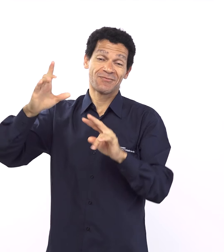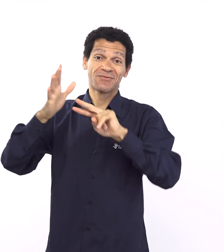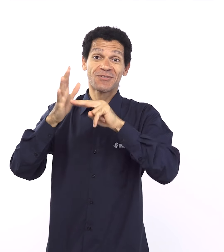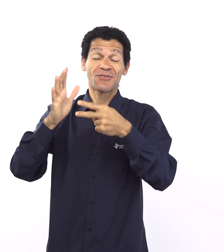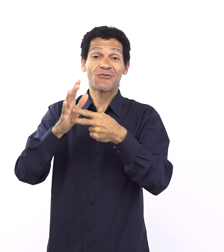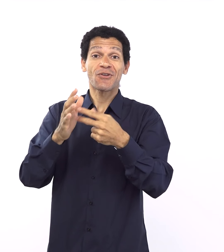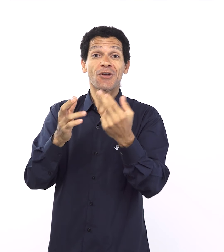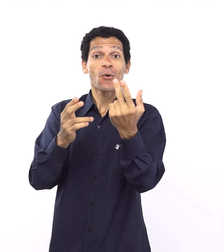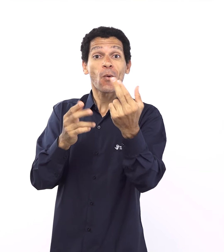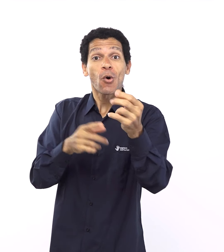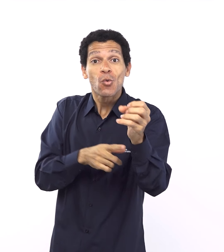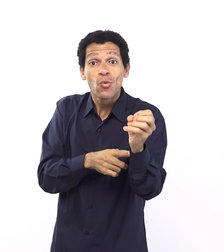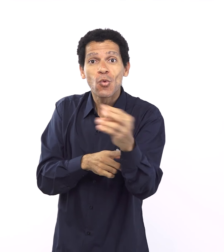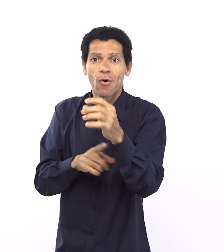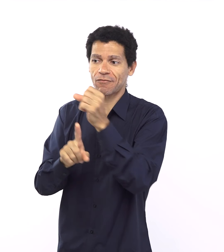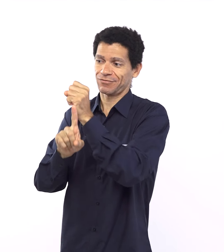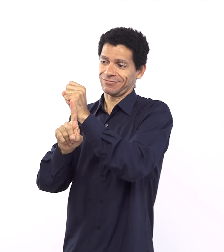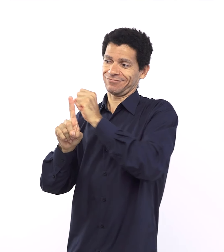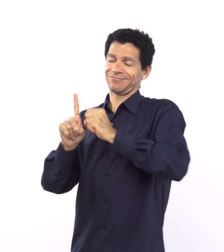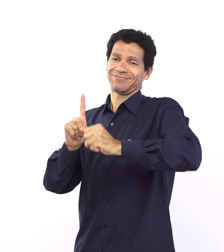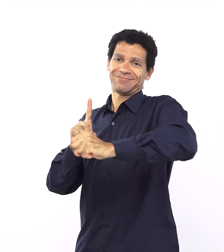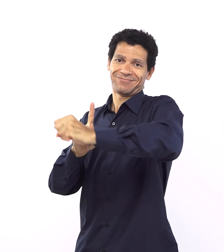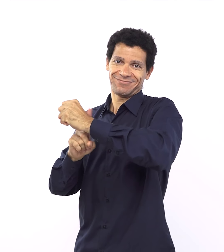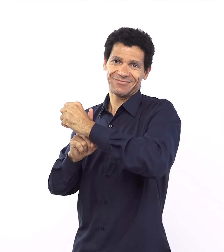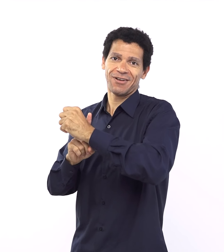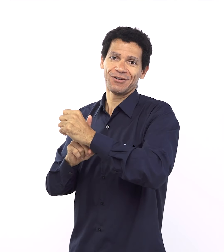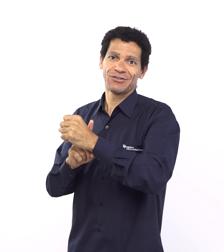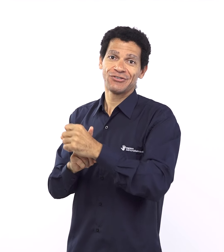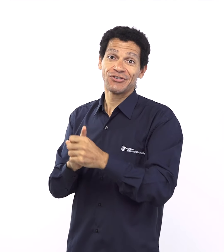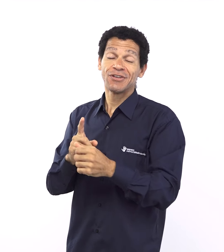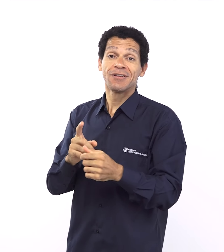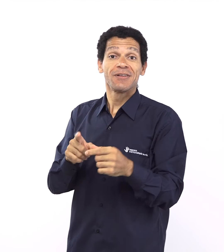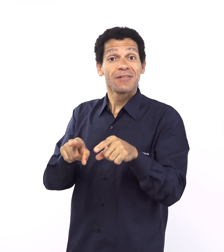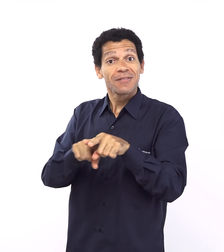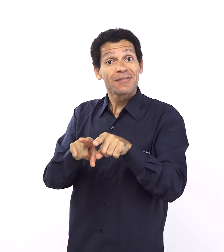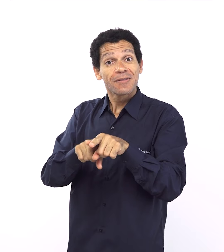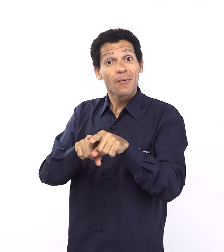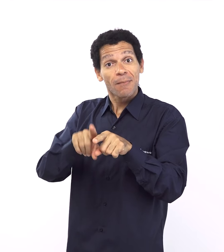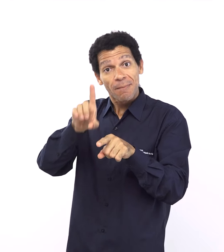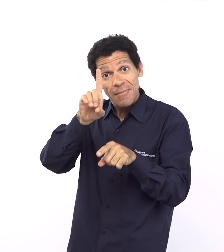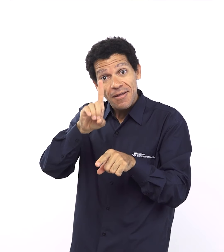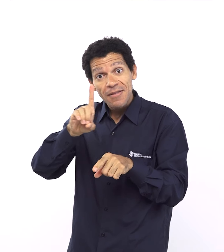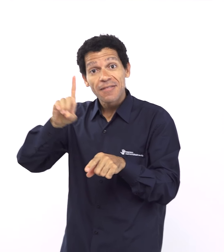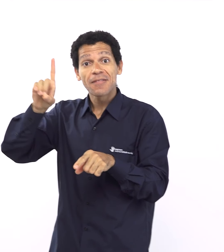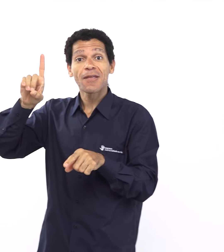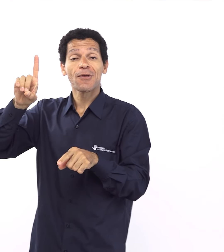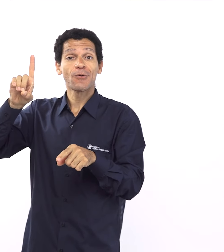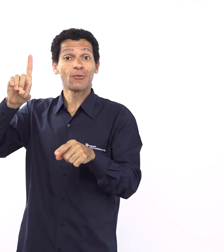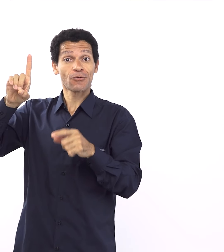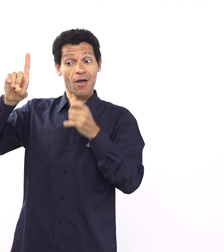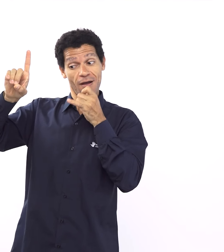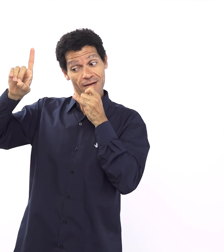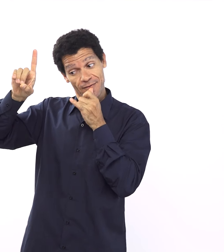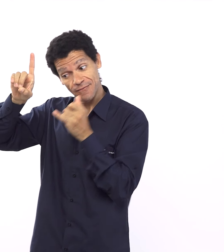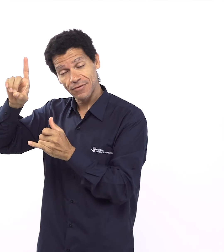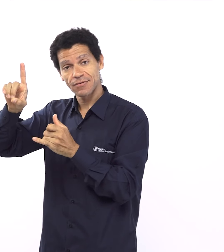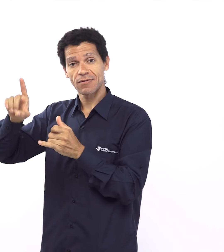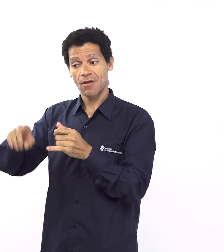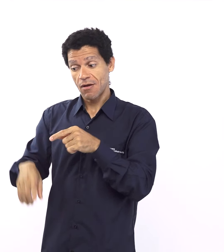resgata é o sábado é o descanso que não havia no Egito e ele estabelece o descanso para um povo que tem que se lembrar de como é